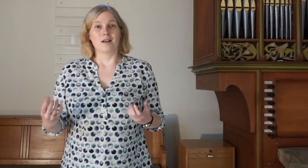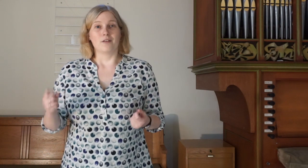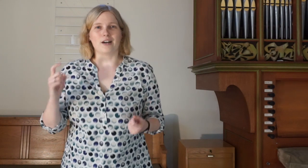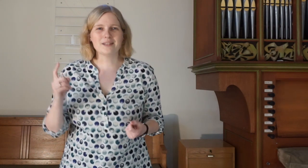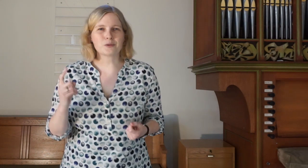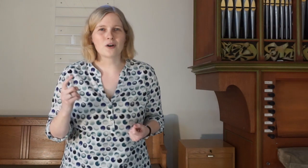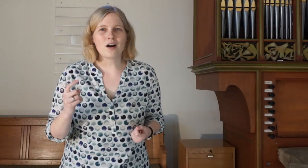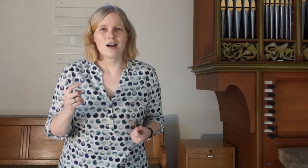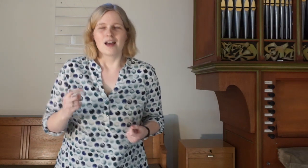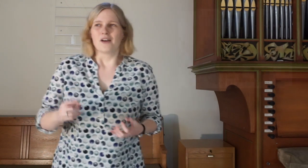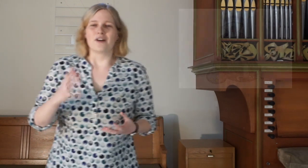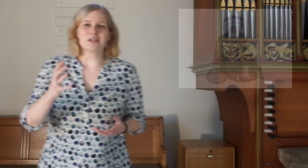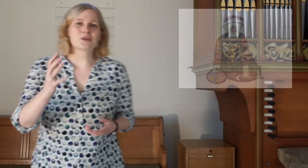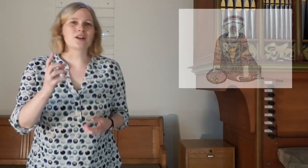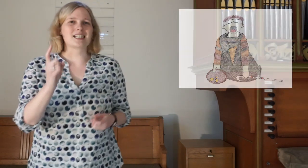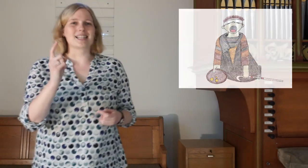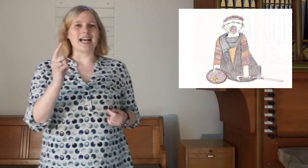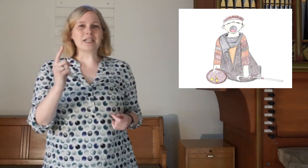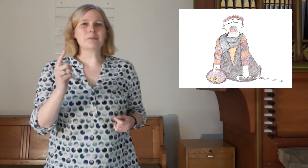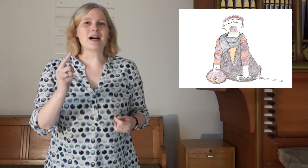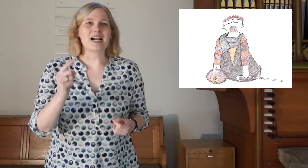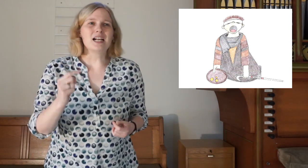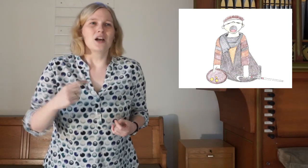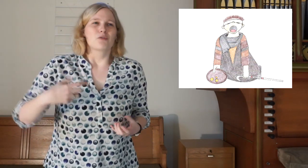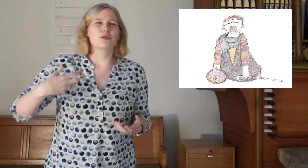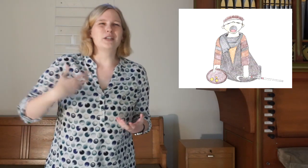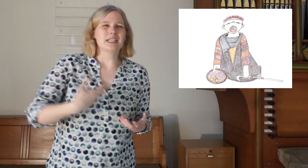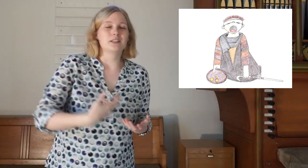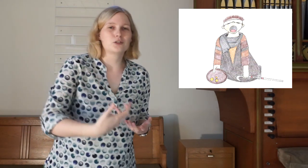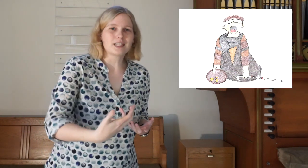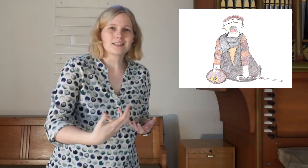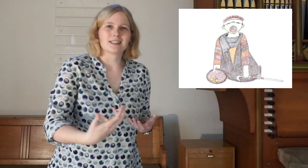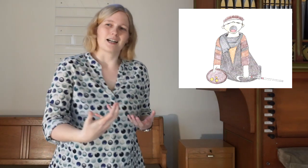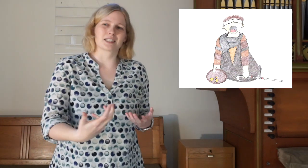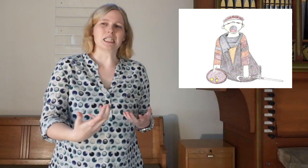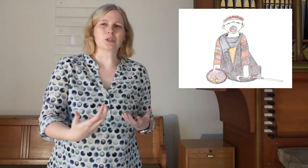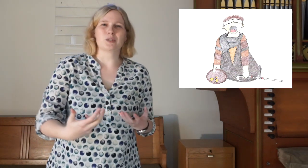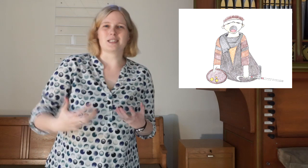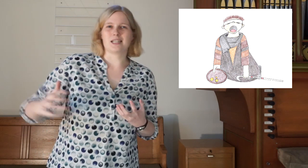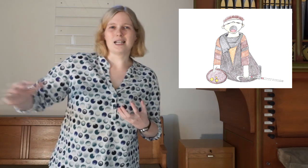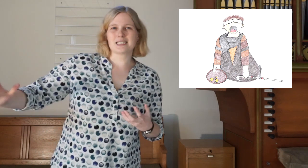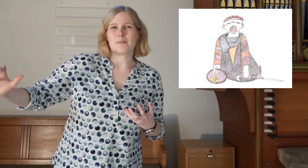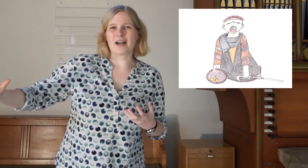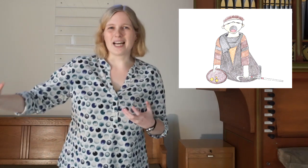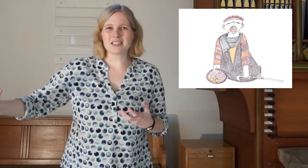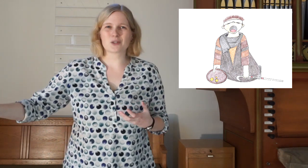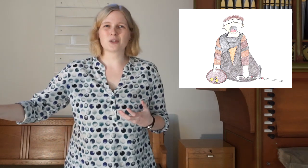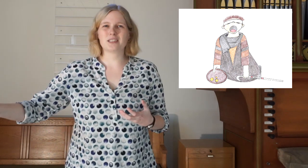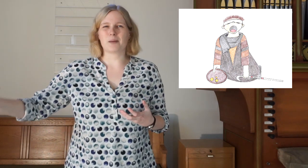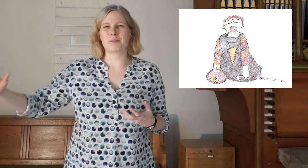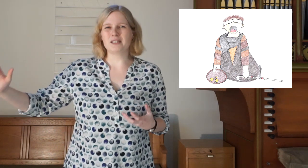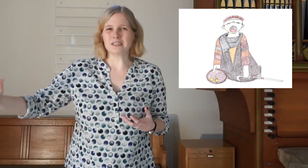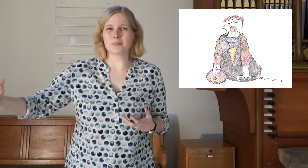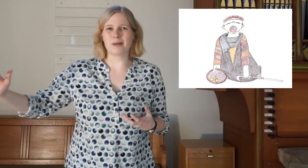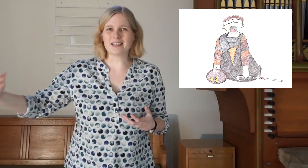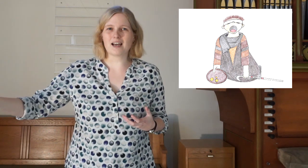Weißt du noch, weißt du noch, das eine Mal, wo wir in die Stadt gegangen sind und da saß am Rand so dieser blinde Bettler